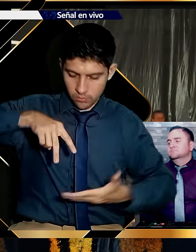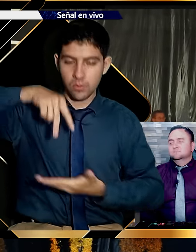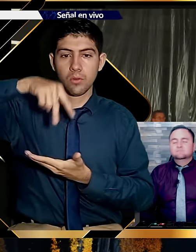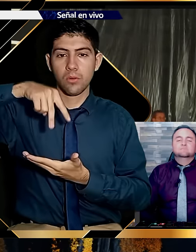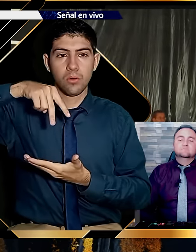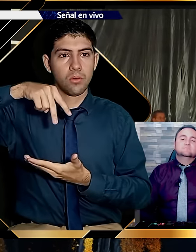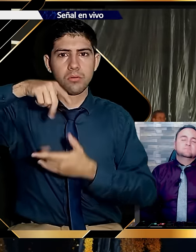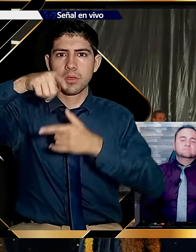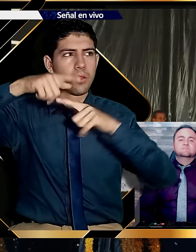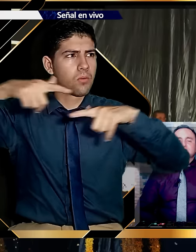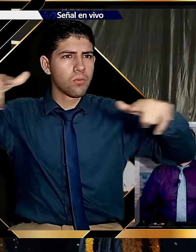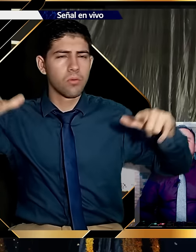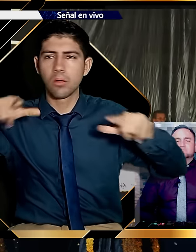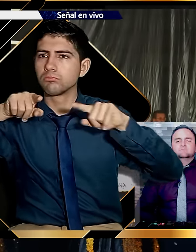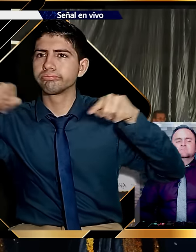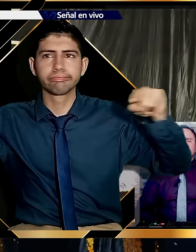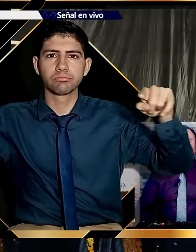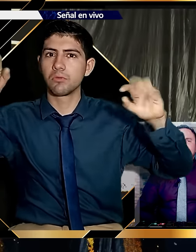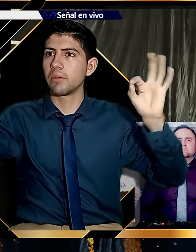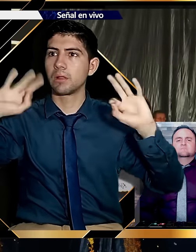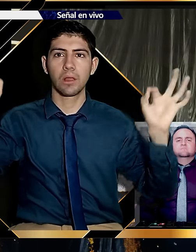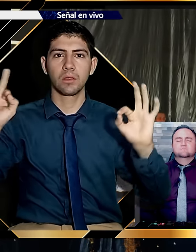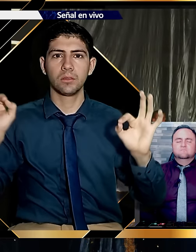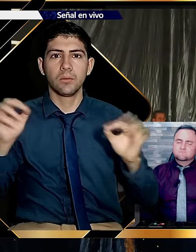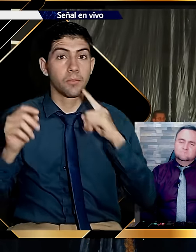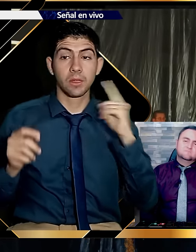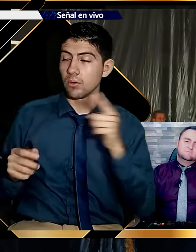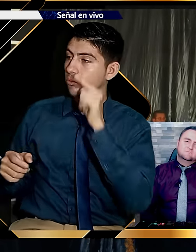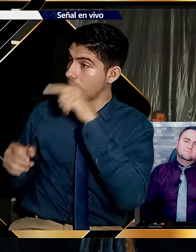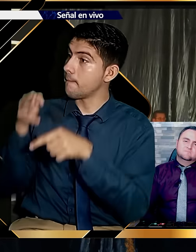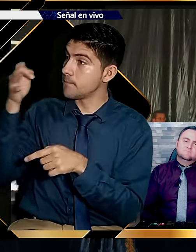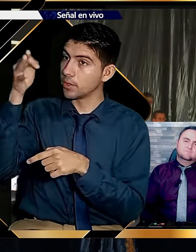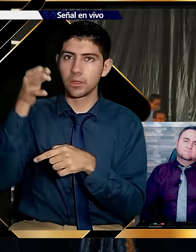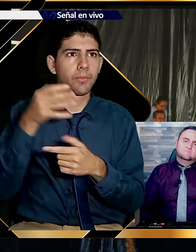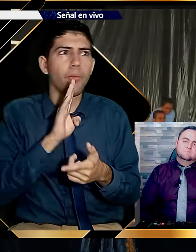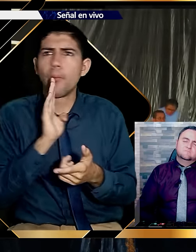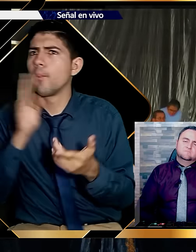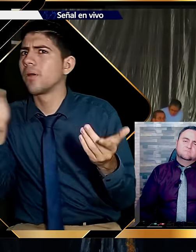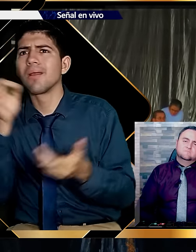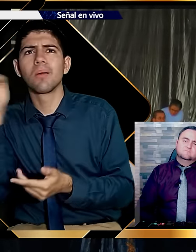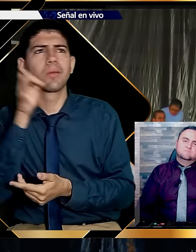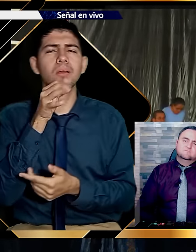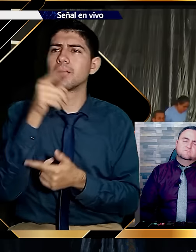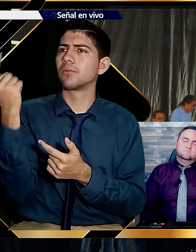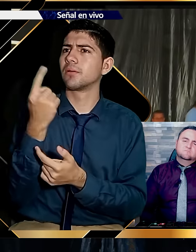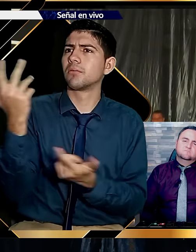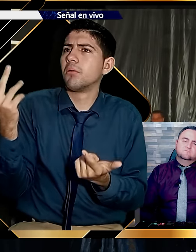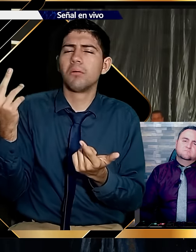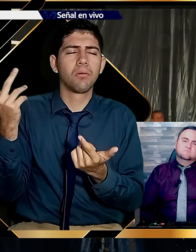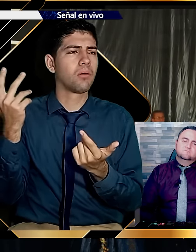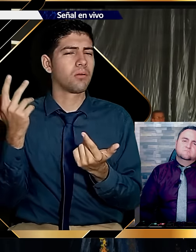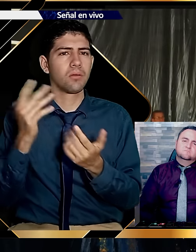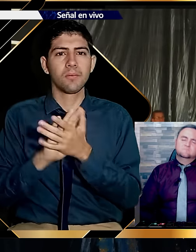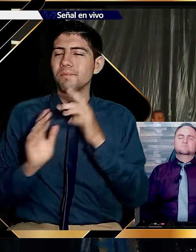coliseo estaba solo. Y me pasaron a predicar, un compañero me pasó a predicar y me dijo, predique. Y yo